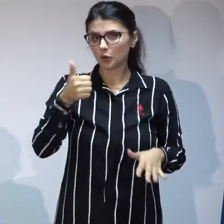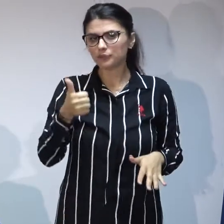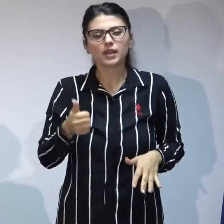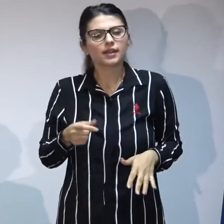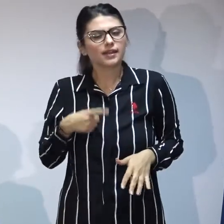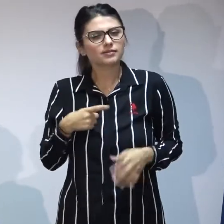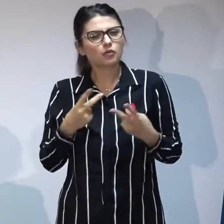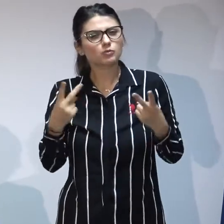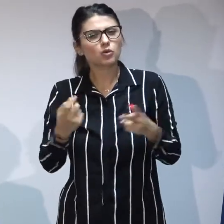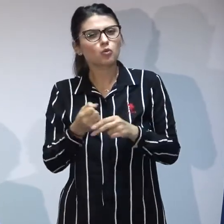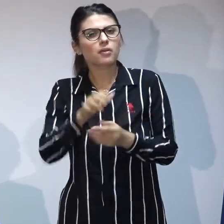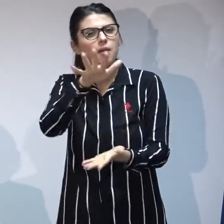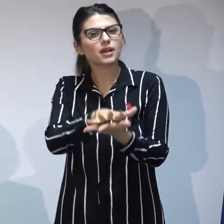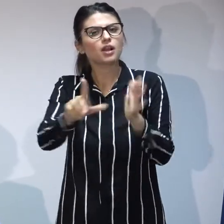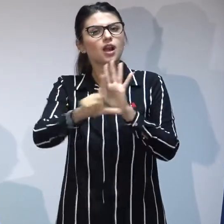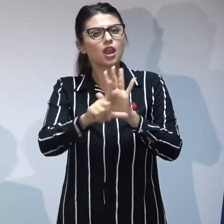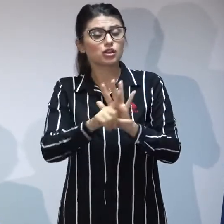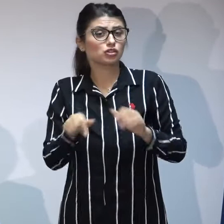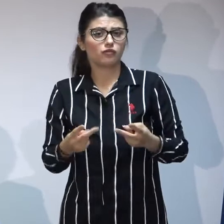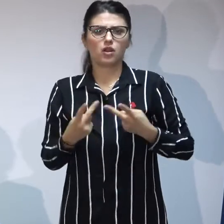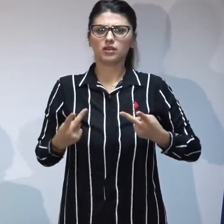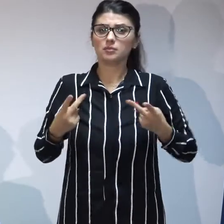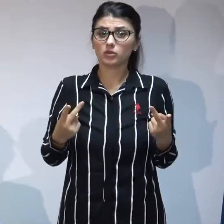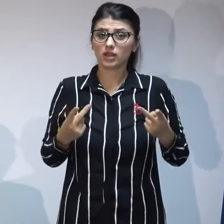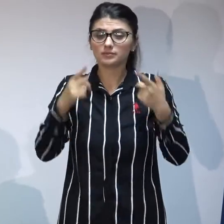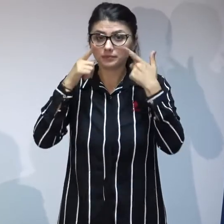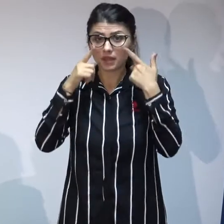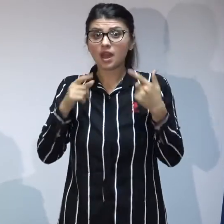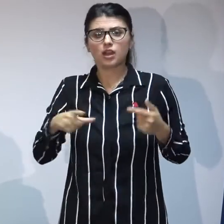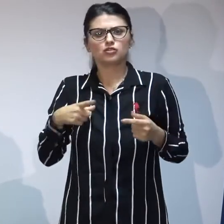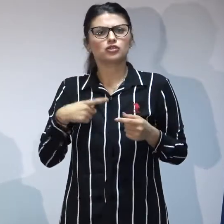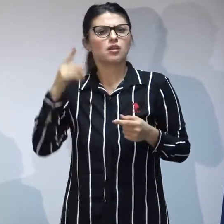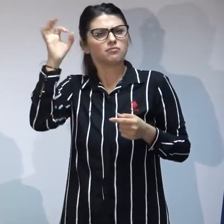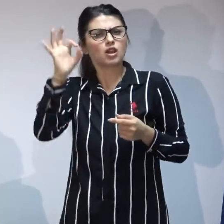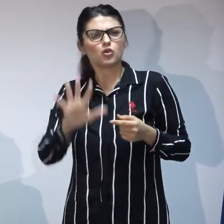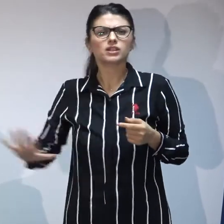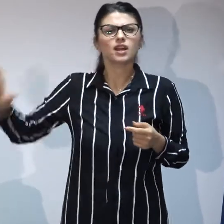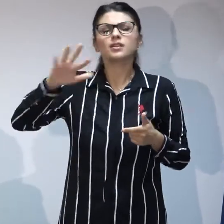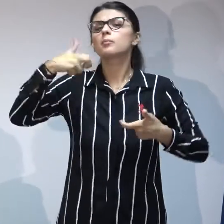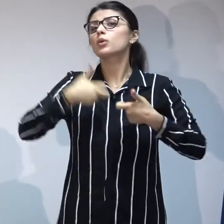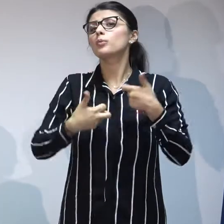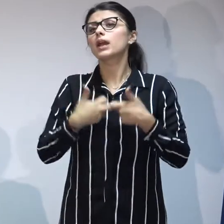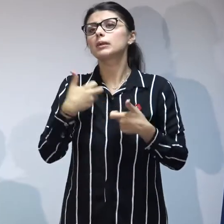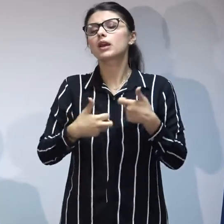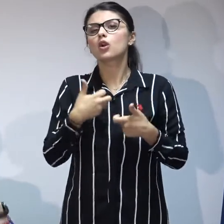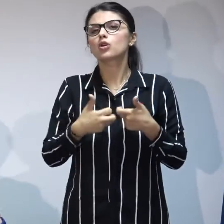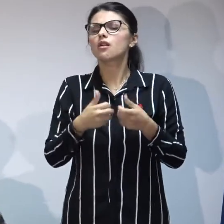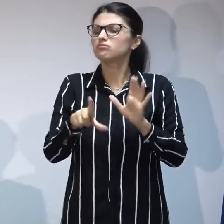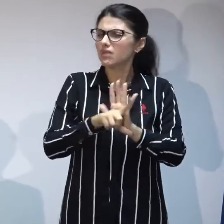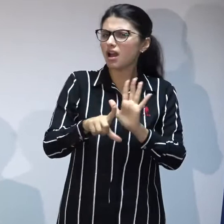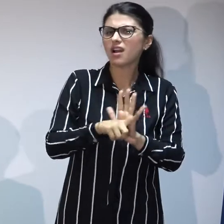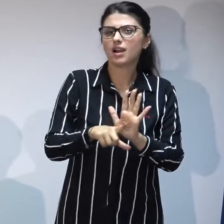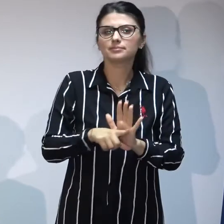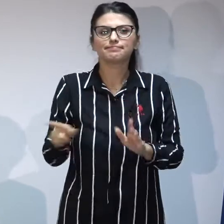important și de aici rezultă marea majoritatea problemelor decât cadrul legal în sine v-am făcut